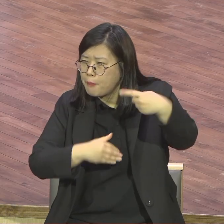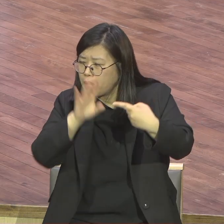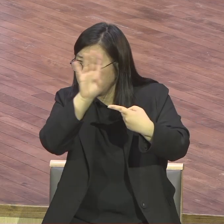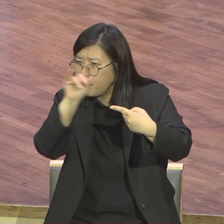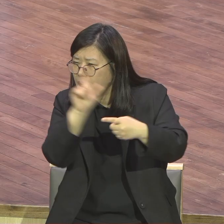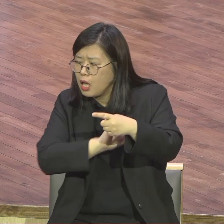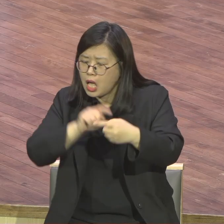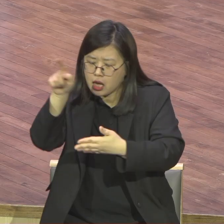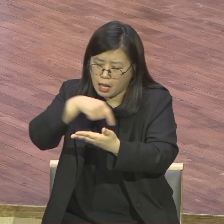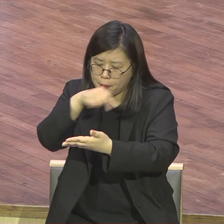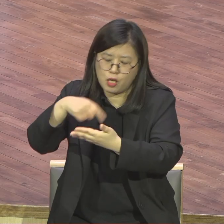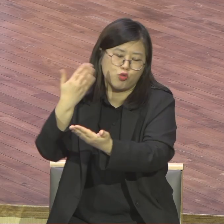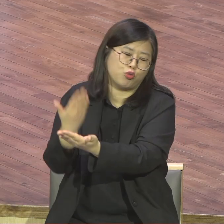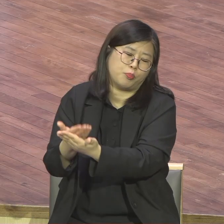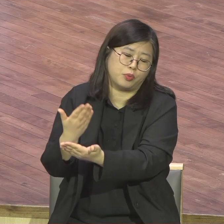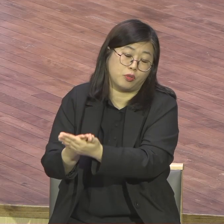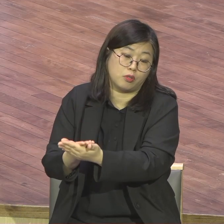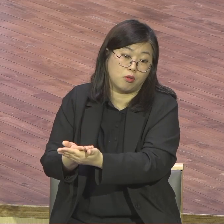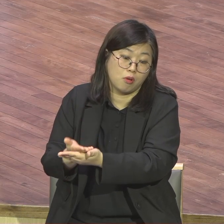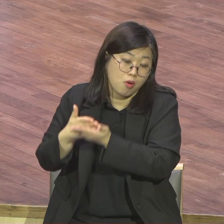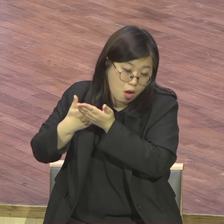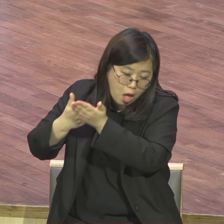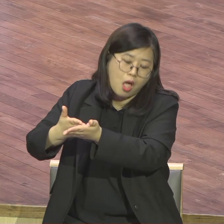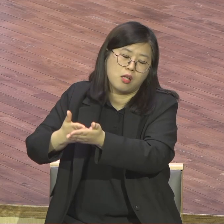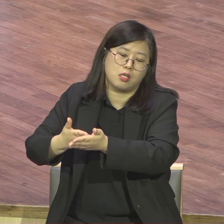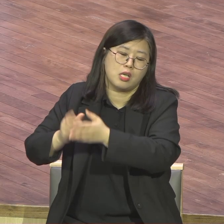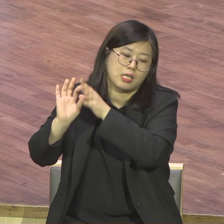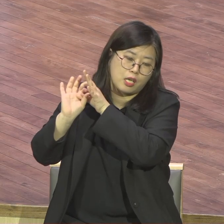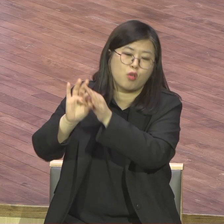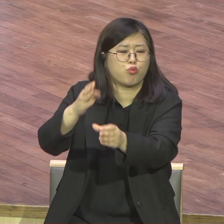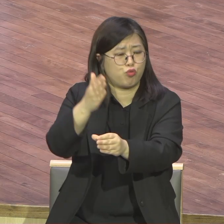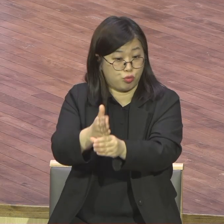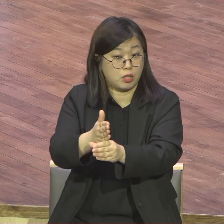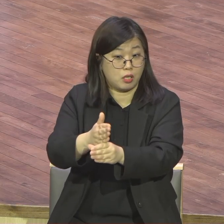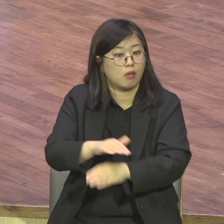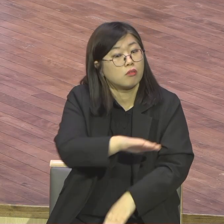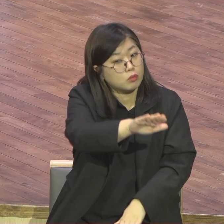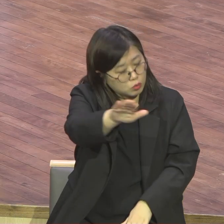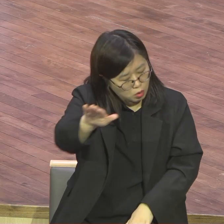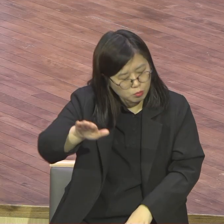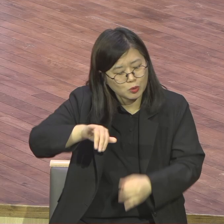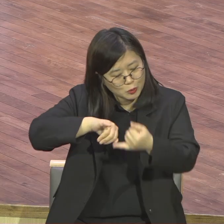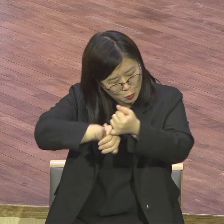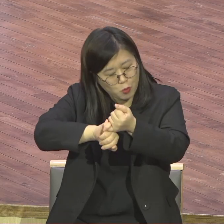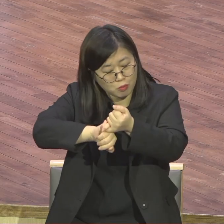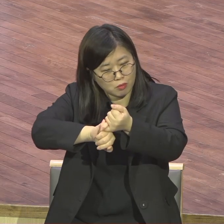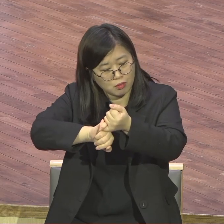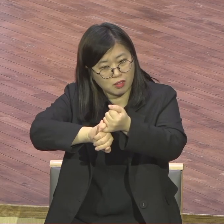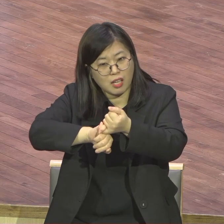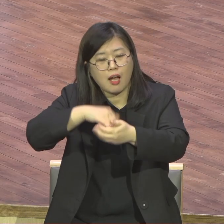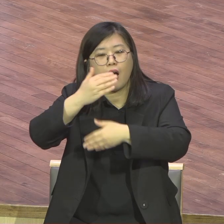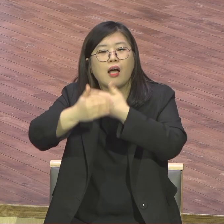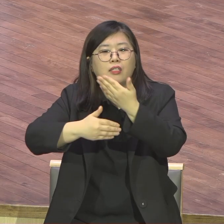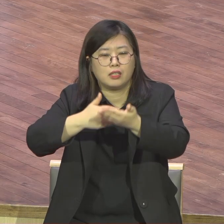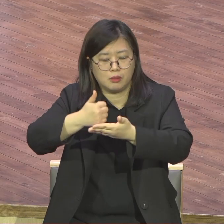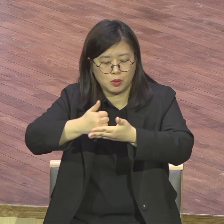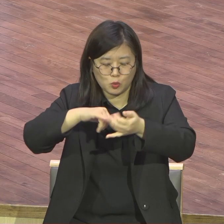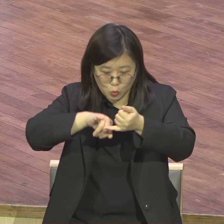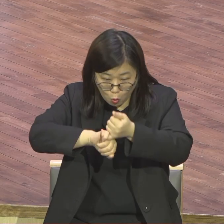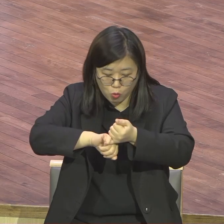않겠나 아멘 오스월드 샌드 샌드스 목사님이라고 명함으로